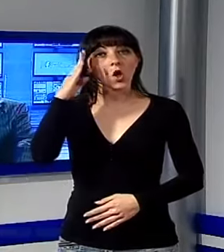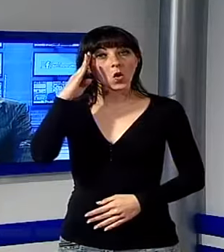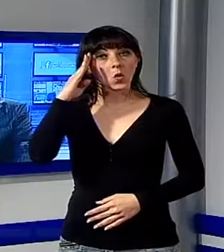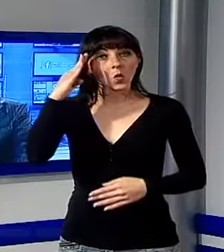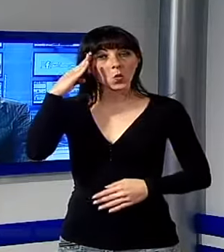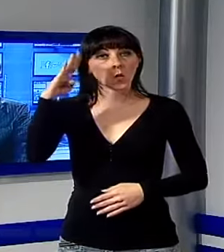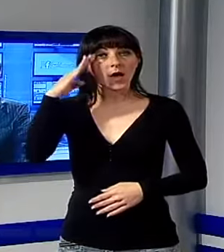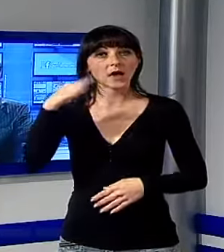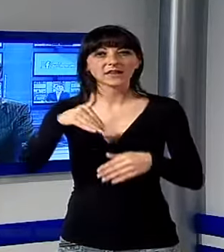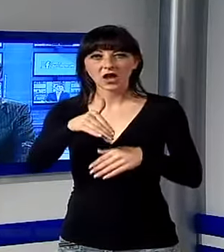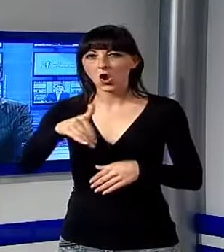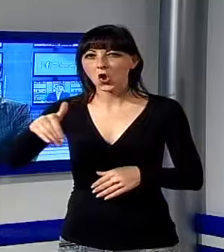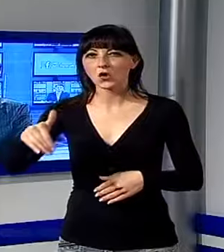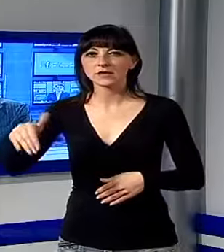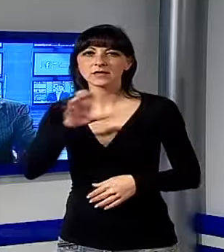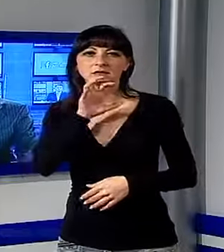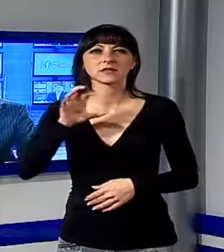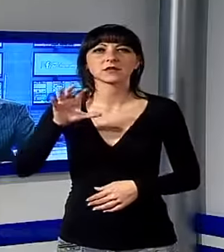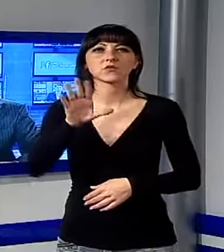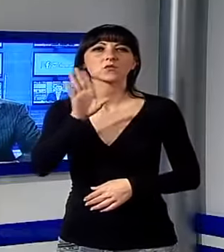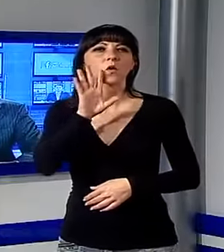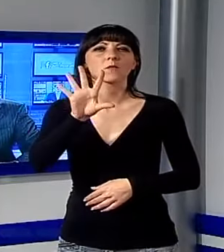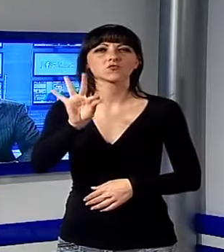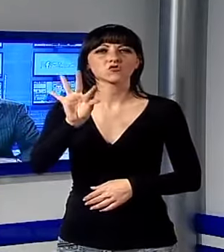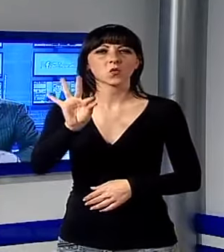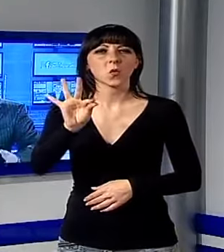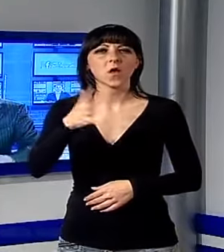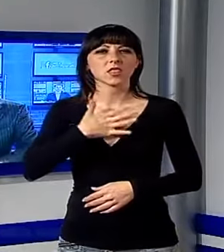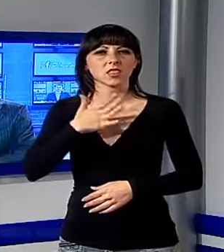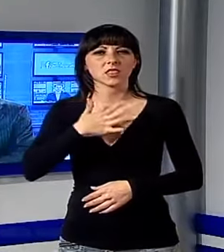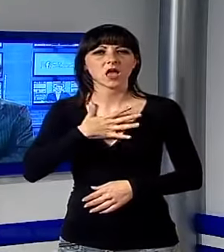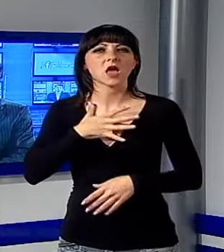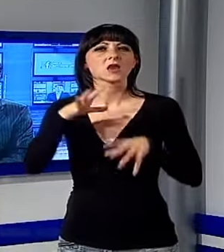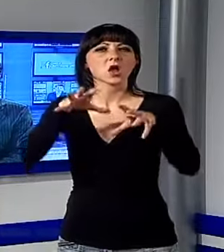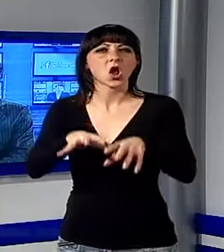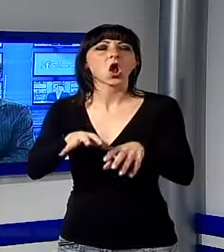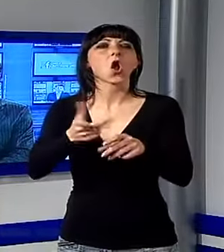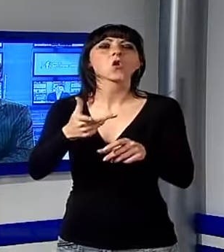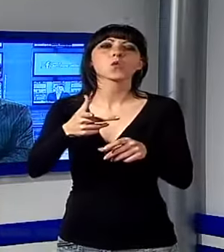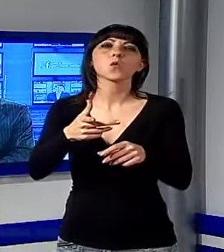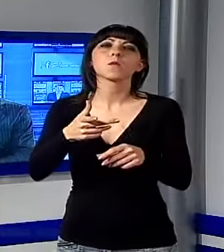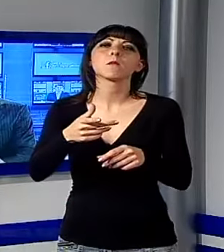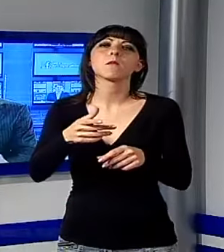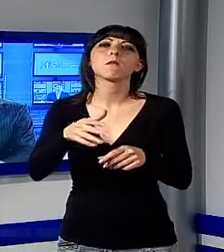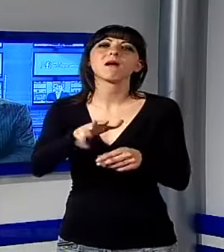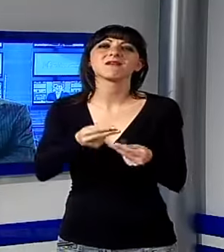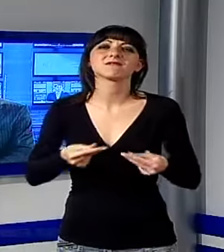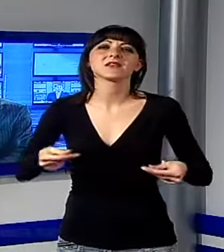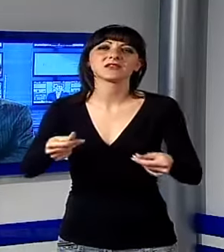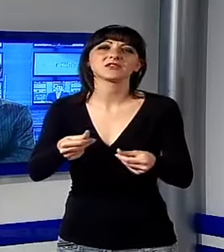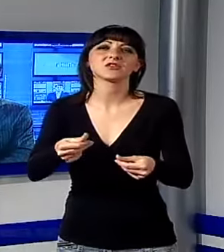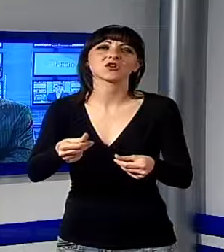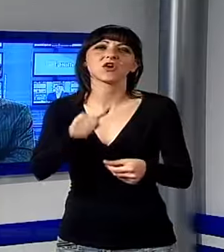un cinquantenne per occupazione abusiva di suolo demagnale finalizzato al parcheggio dei veicoli. In sostanza l'uomo